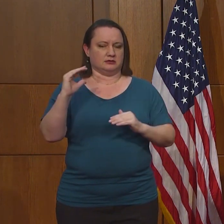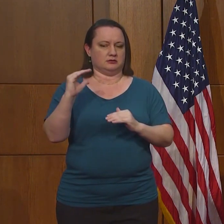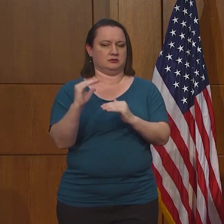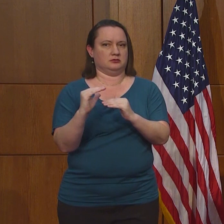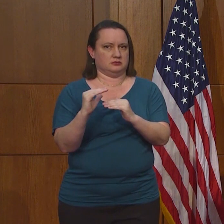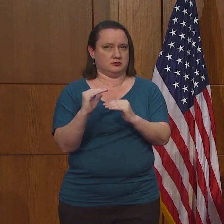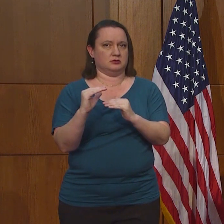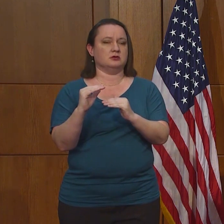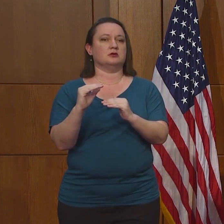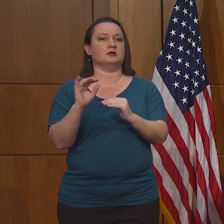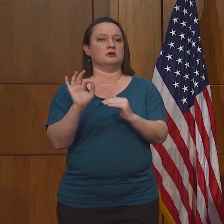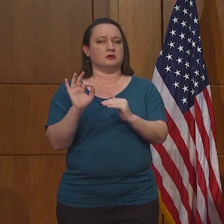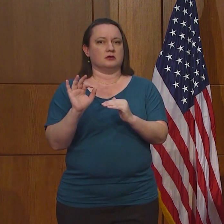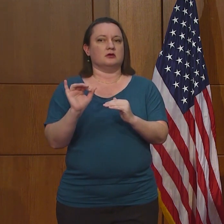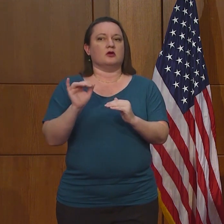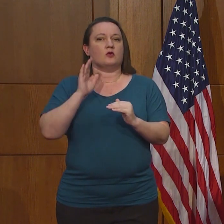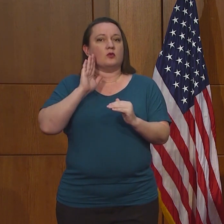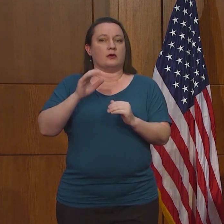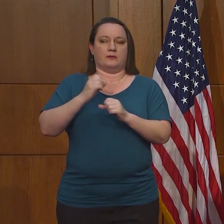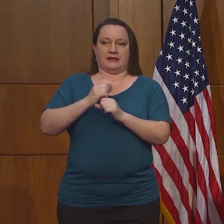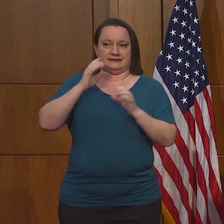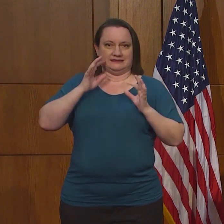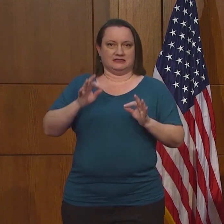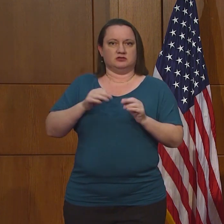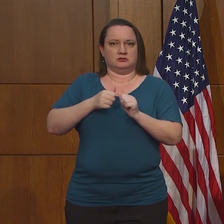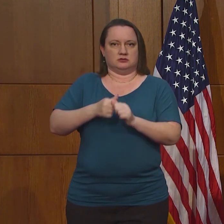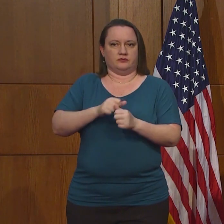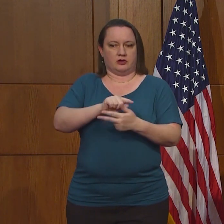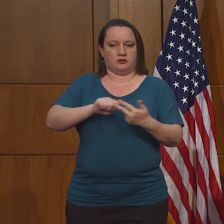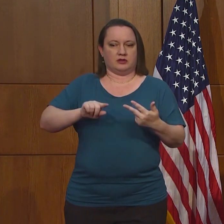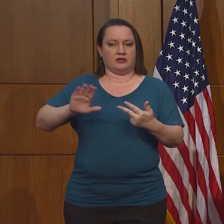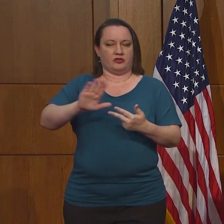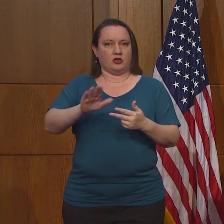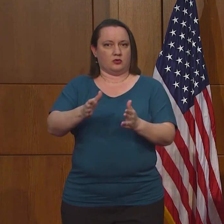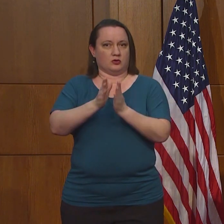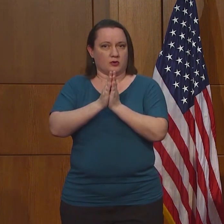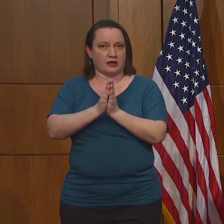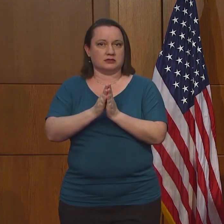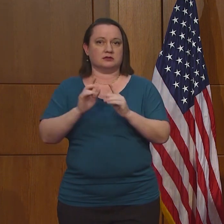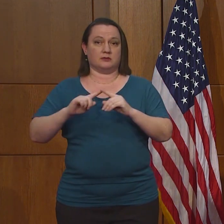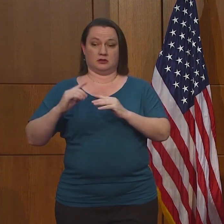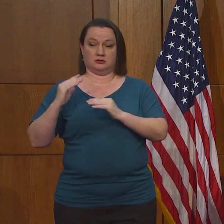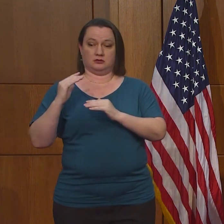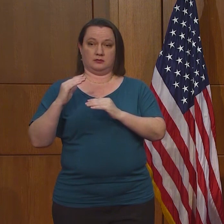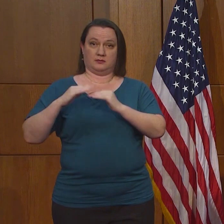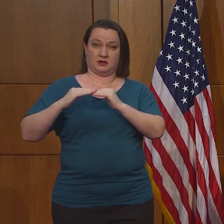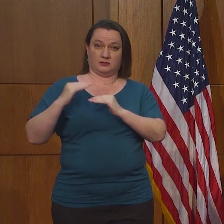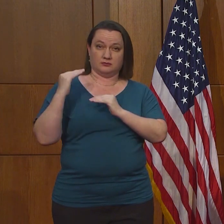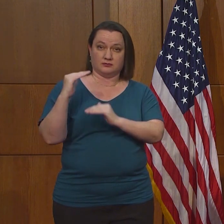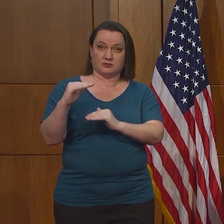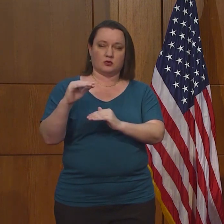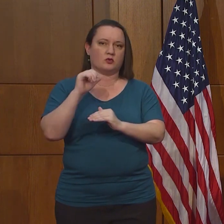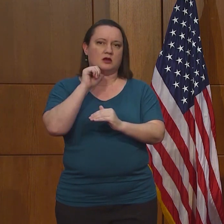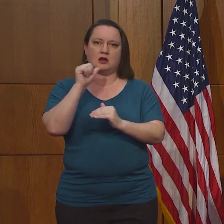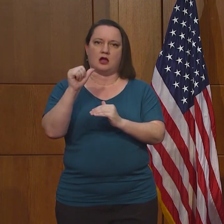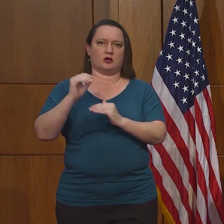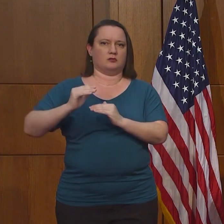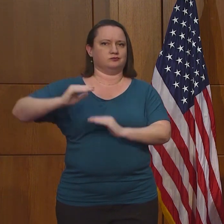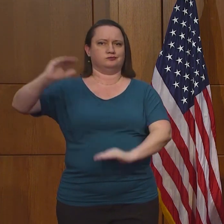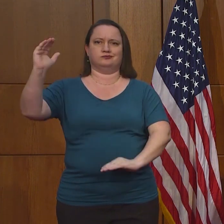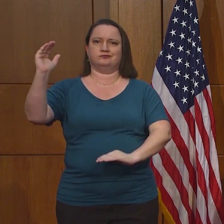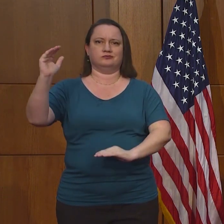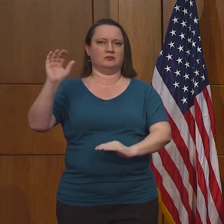una solicitud para hacer un cambio y esperar, podemos analizar eso para esperar, pero no para avanzar más rápido que otros sitios.